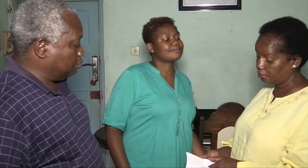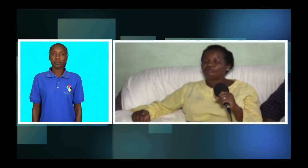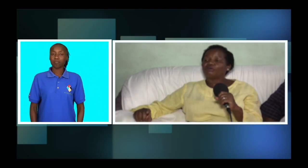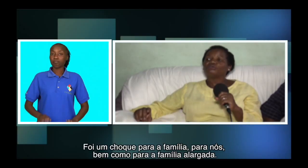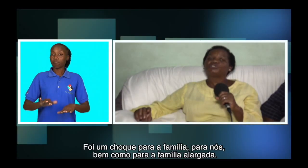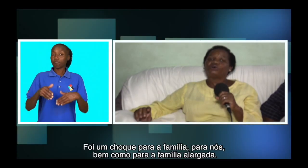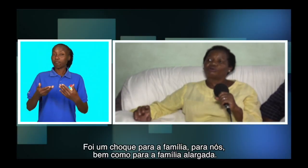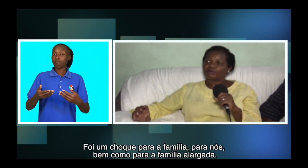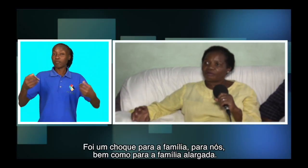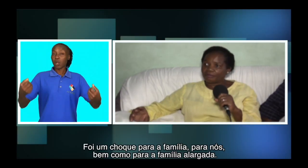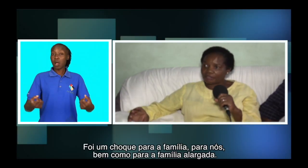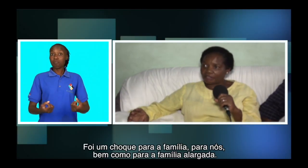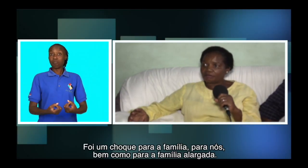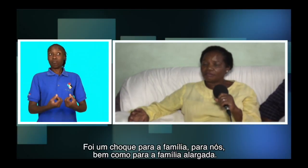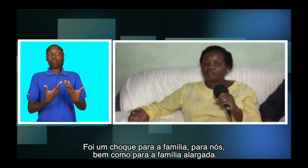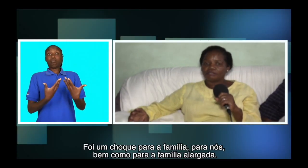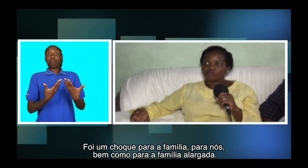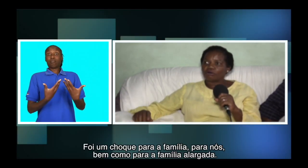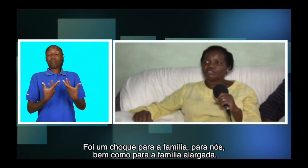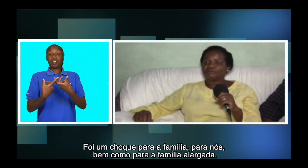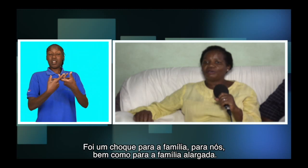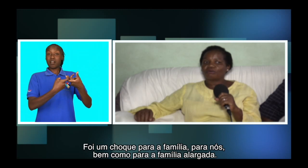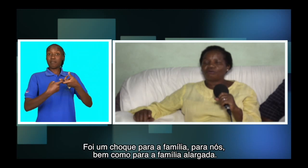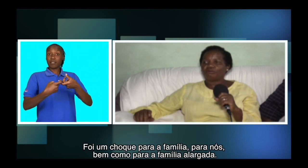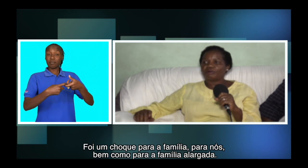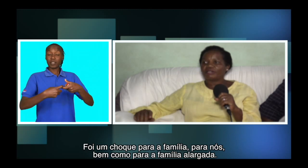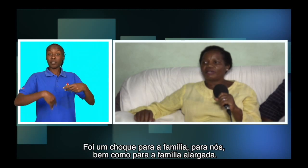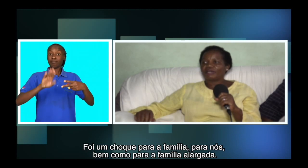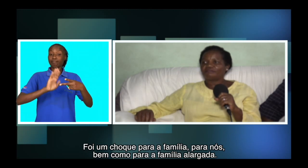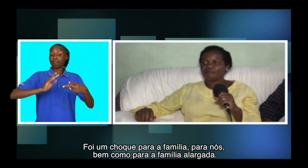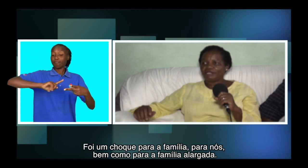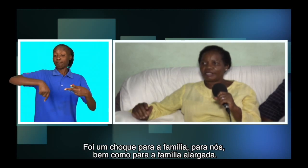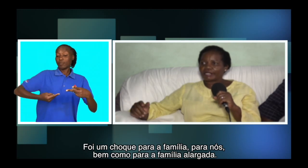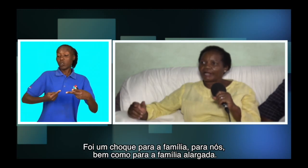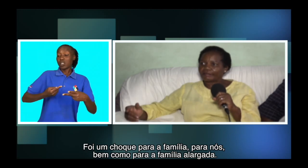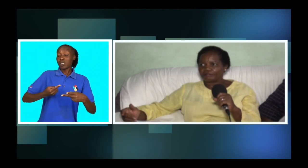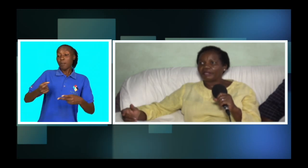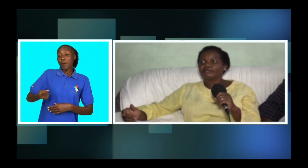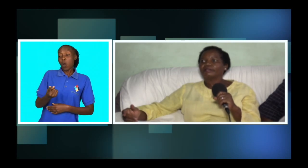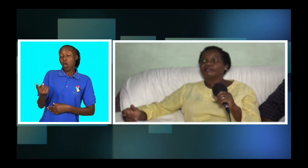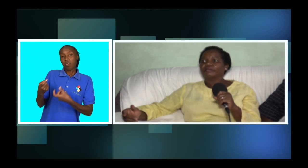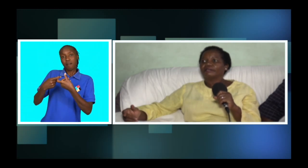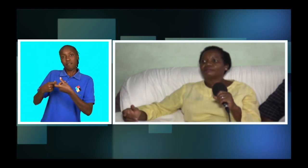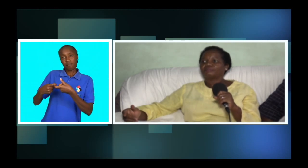Foi um choque para a família. Nós, bem como para a família alargada.